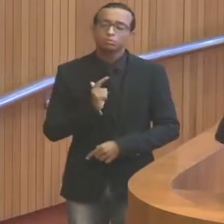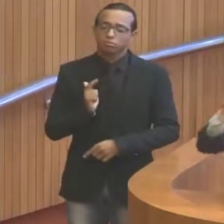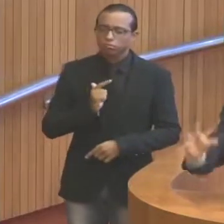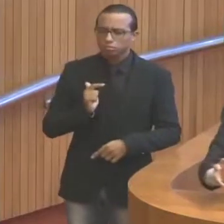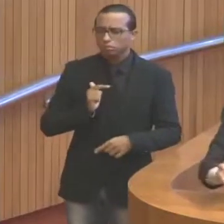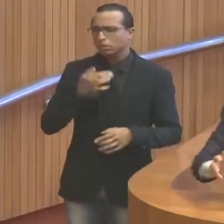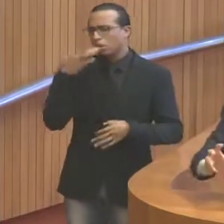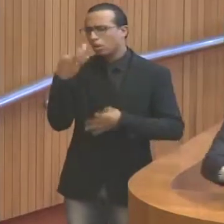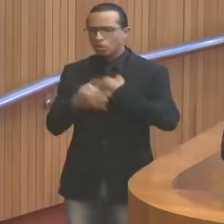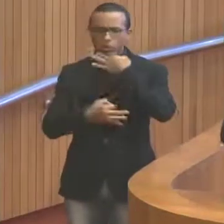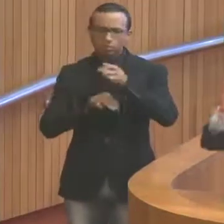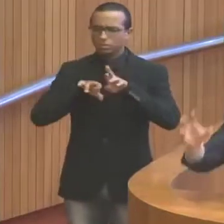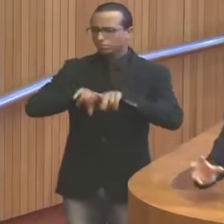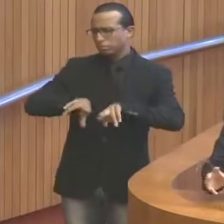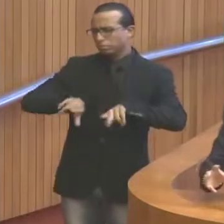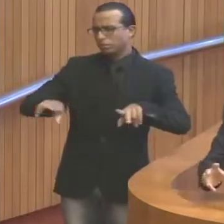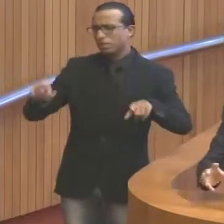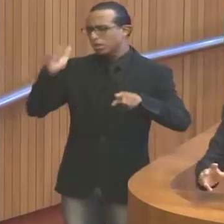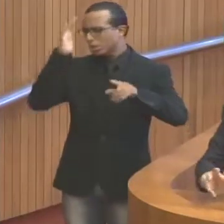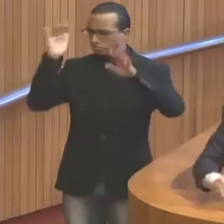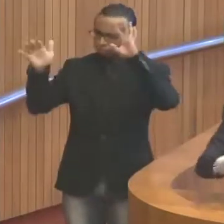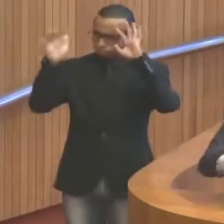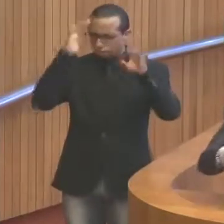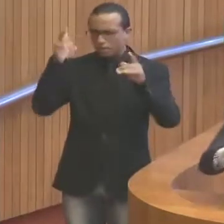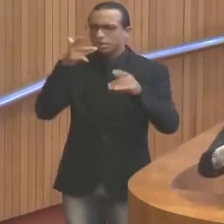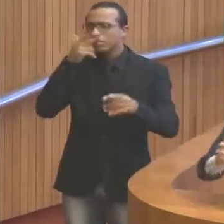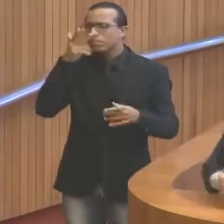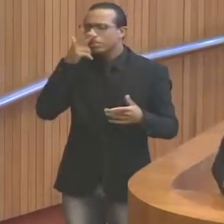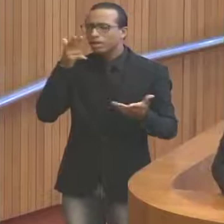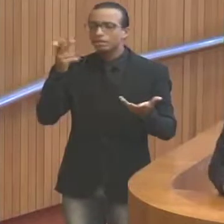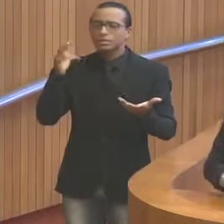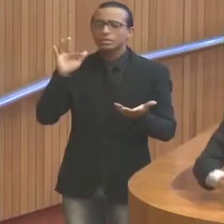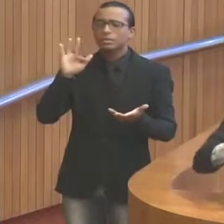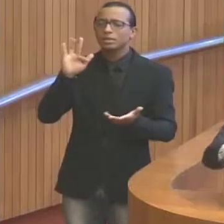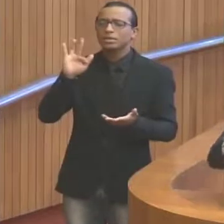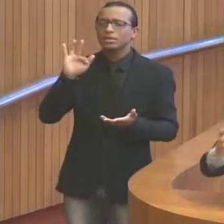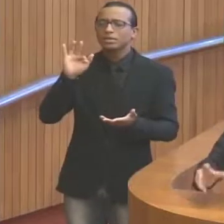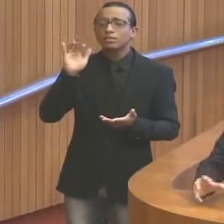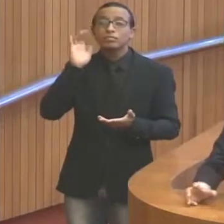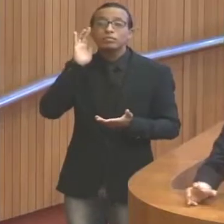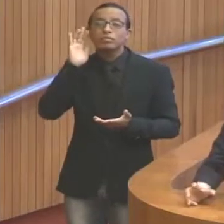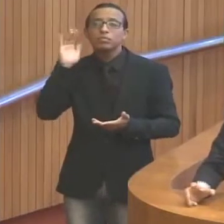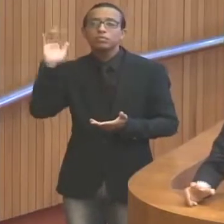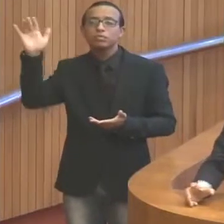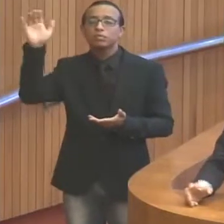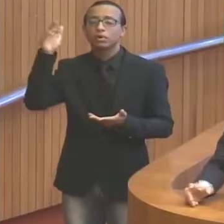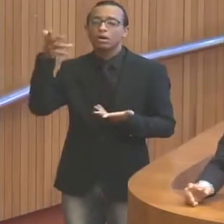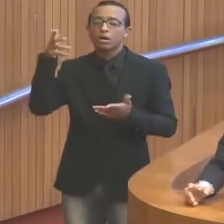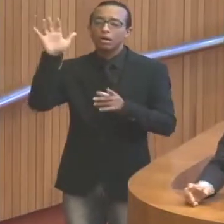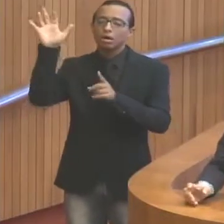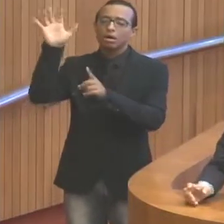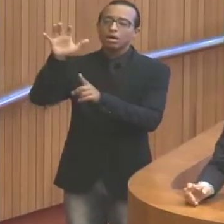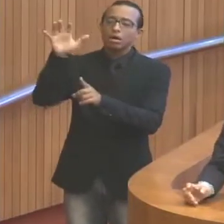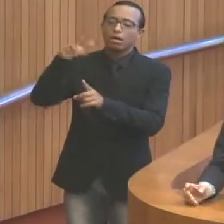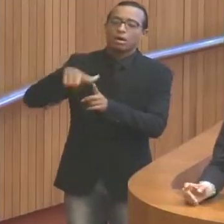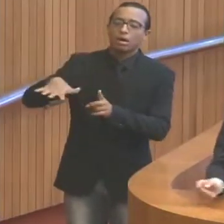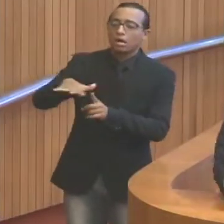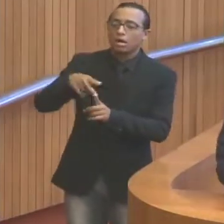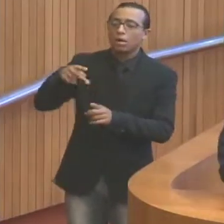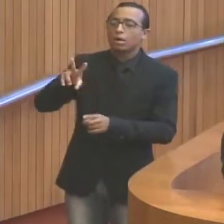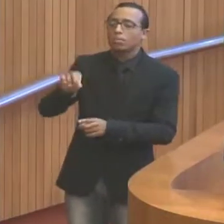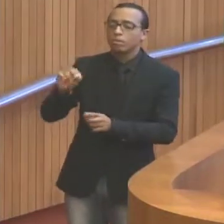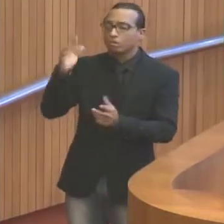discursos fantasiosos que tentam, de certa forma, confundir a opinião pública,